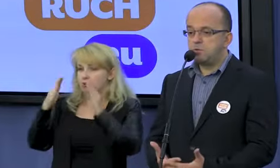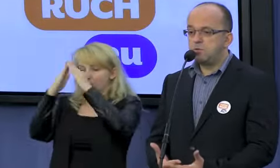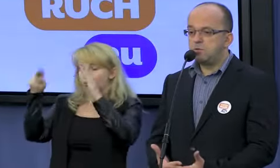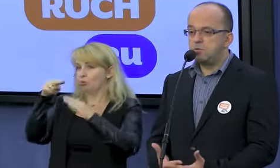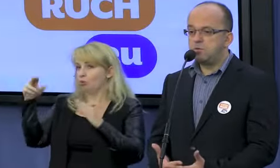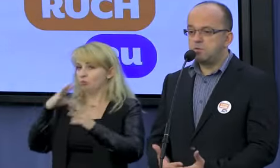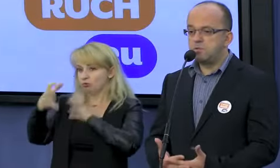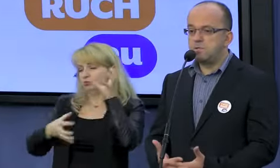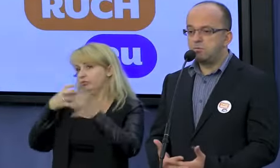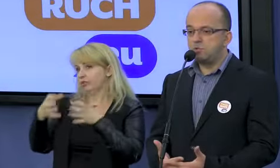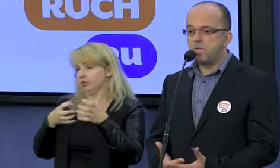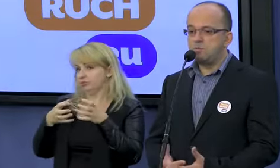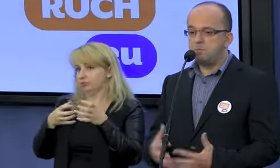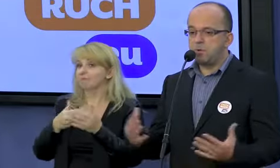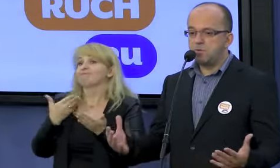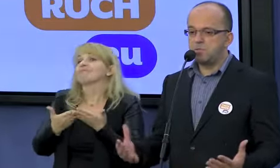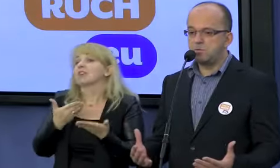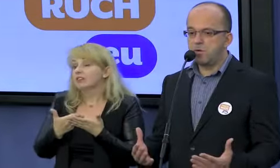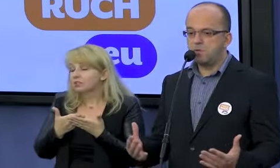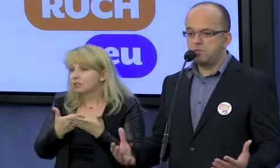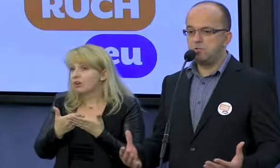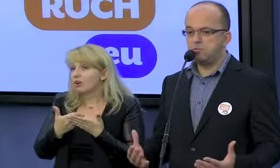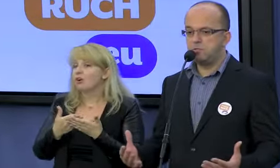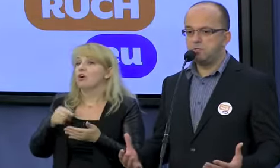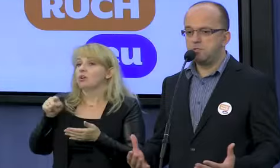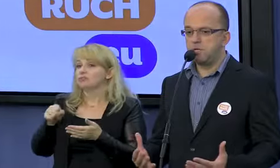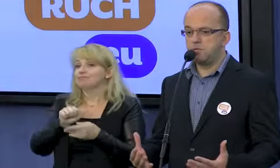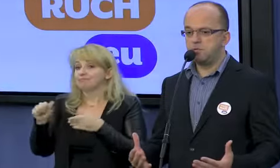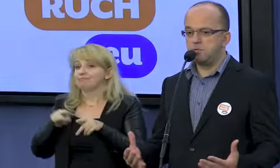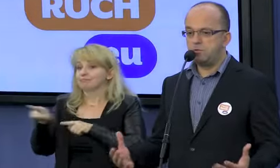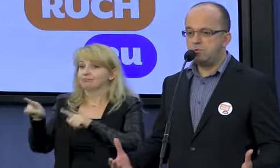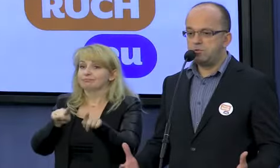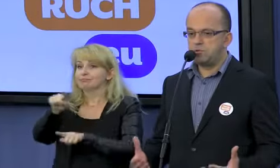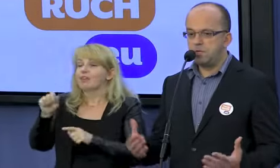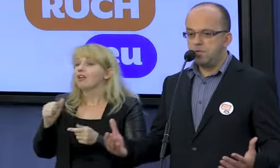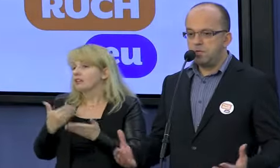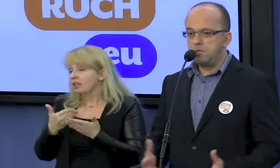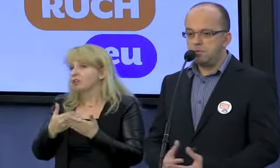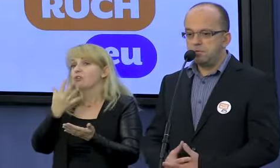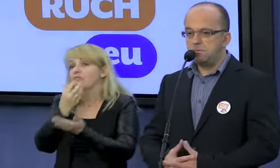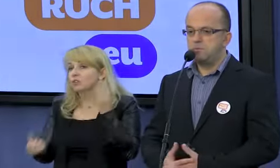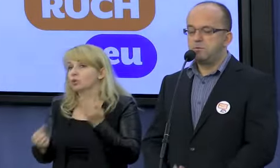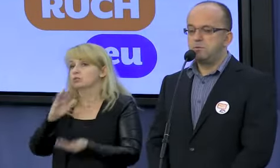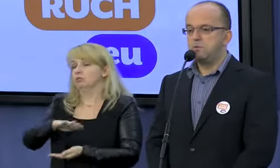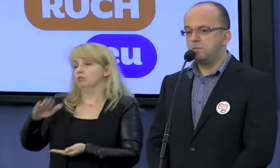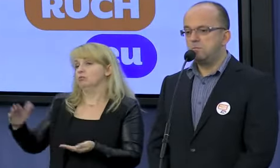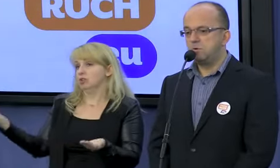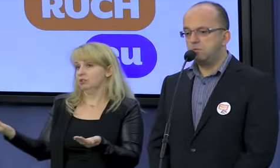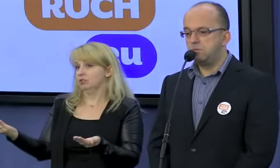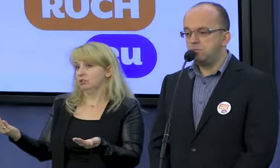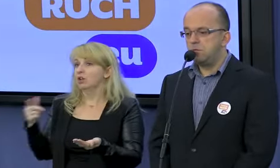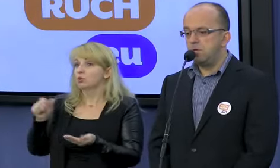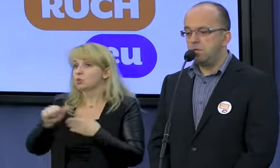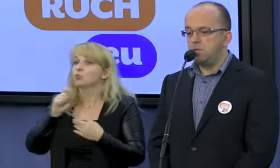No nieodłącznie wiąże się to z nadużyciami. popęd seksualny gdzieś musi znaleźć swoje ujście wśród tych